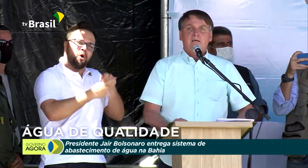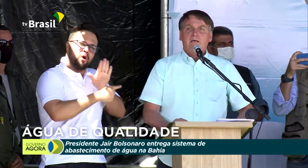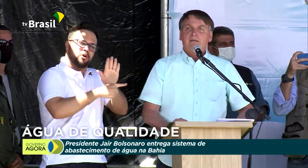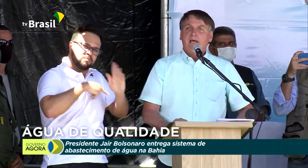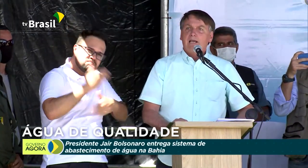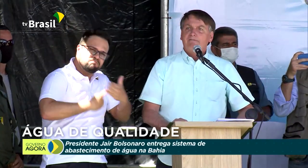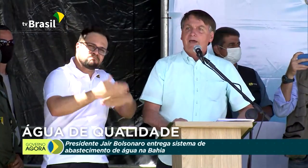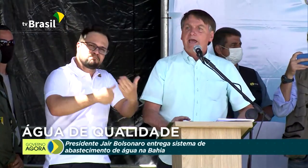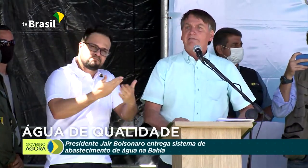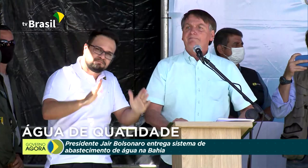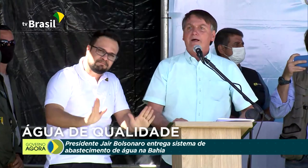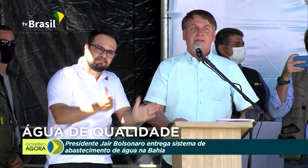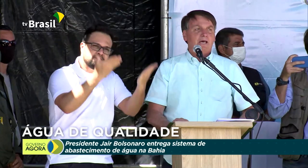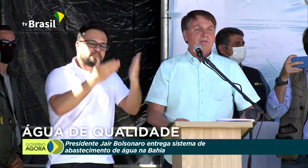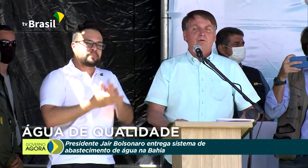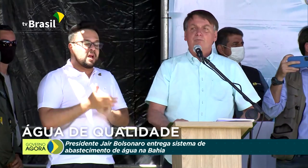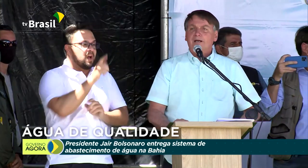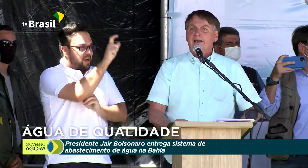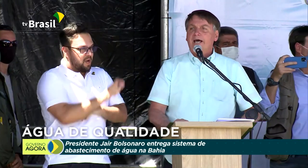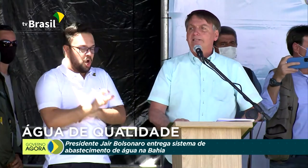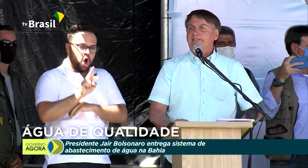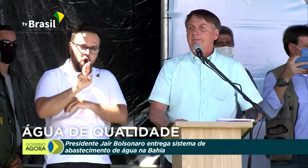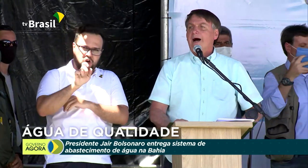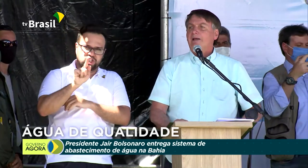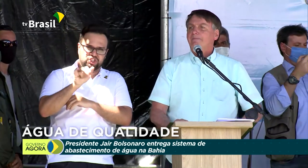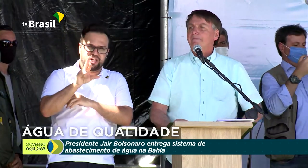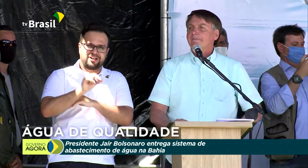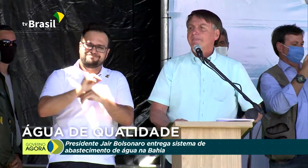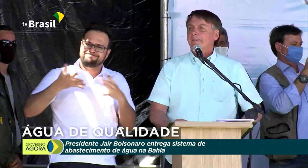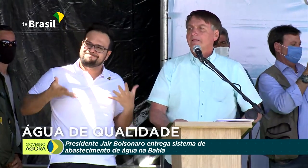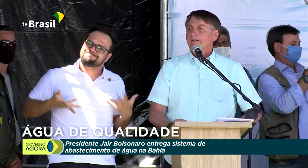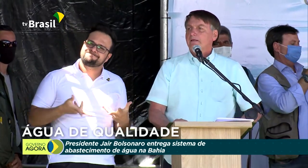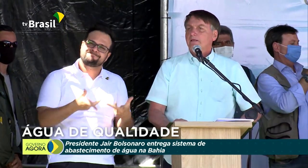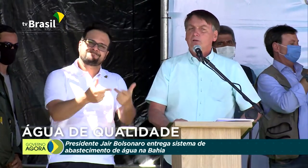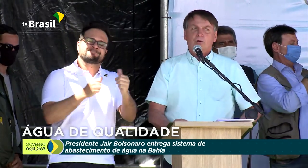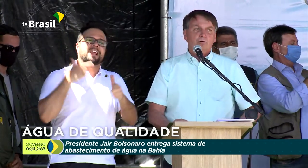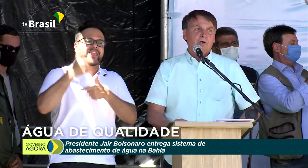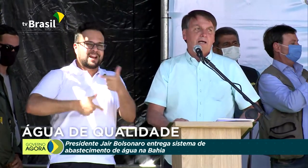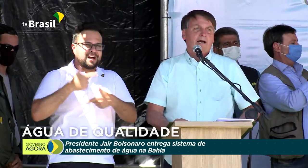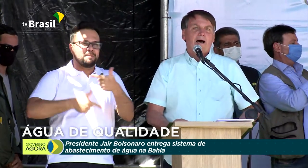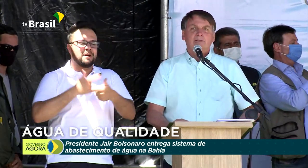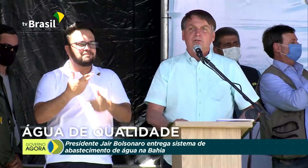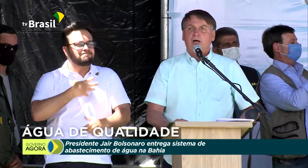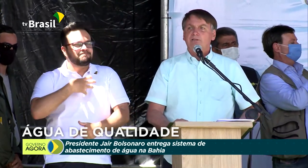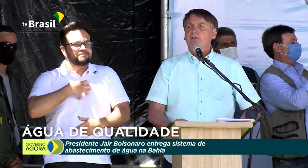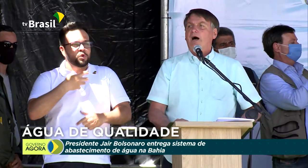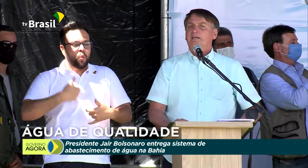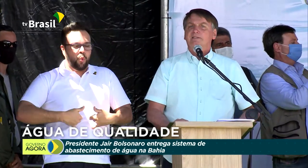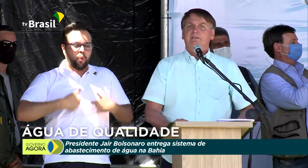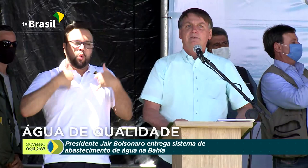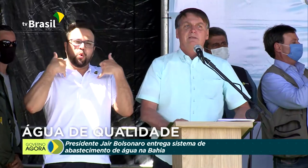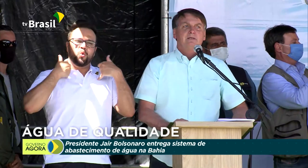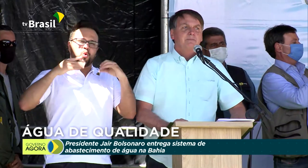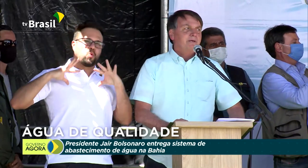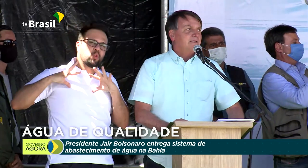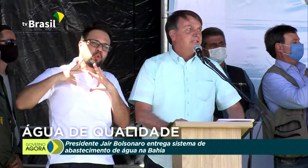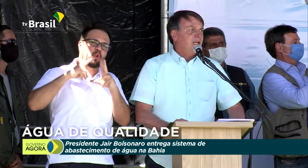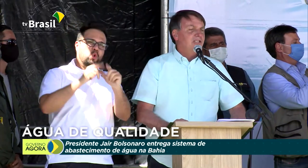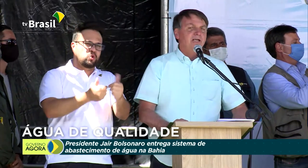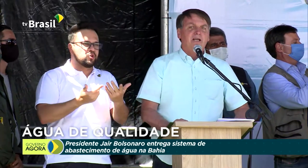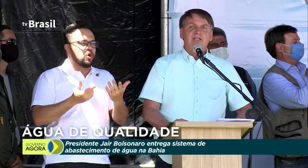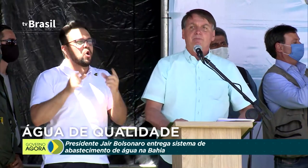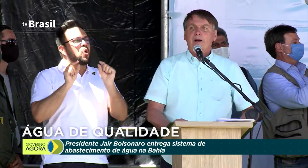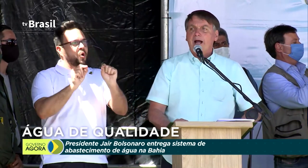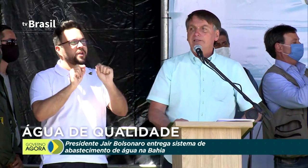E ele vem fazendo um brilhante trabalho que orgulha a todos nós, que